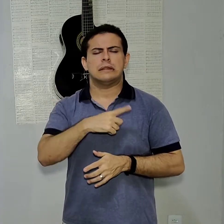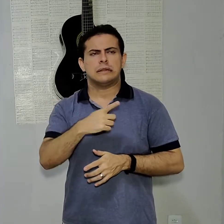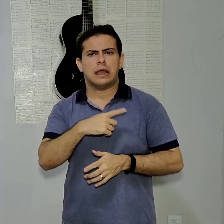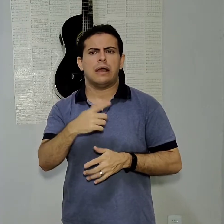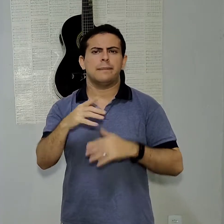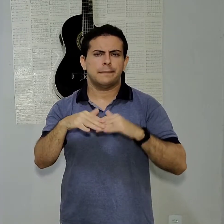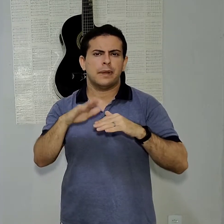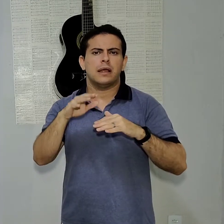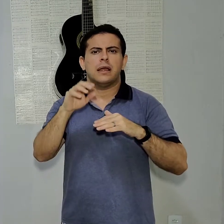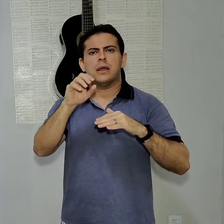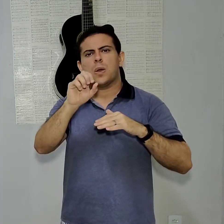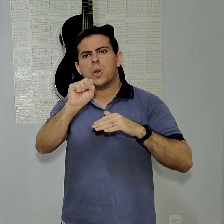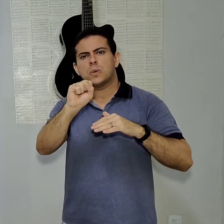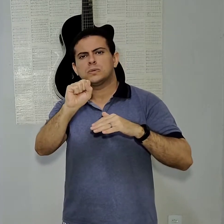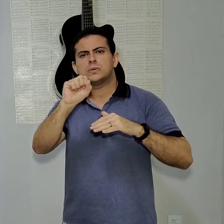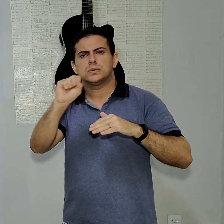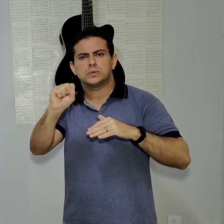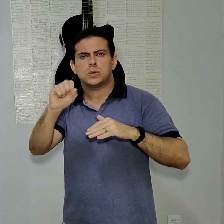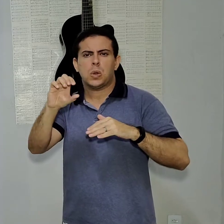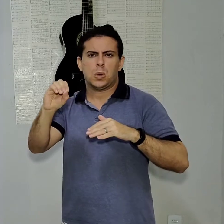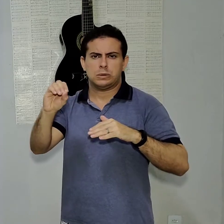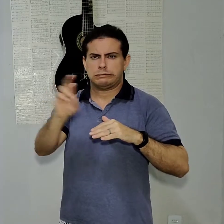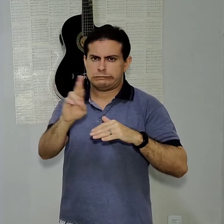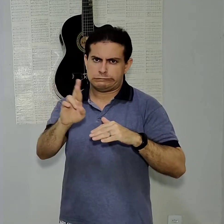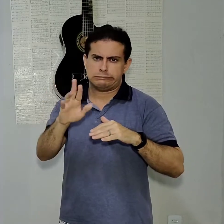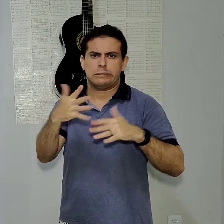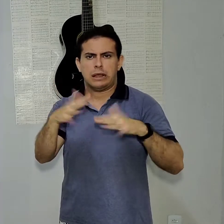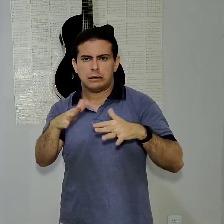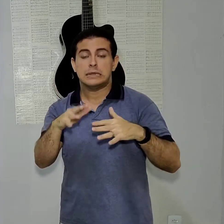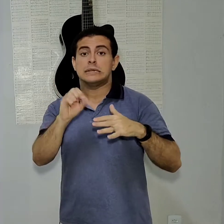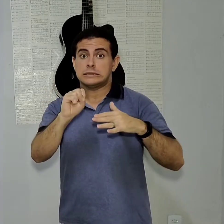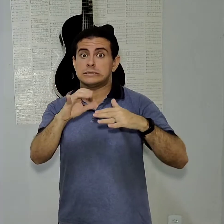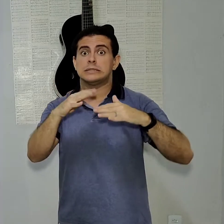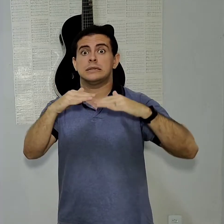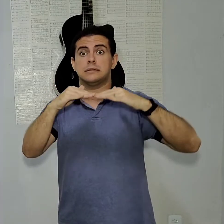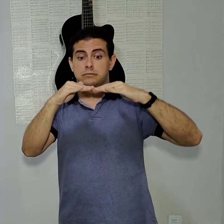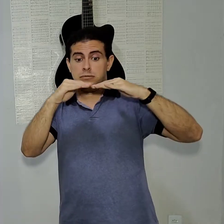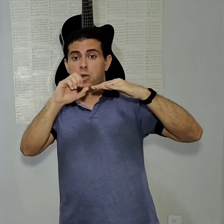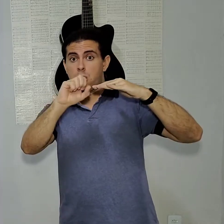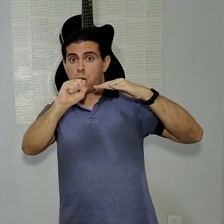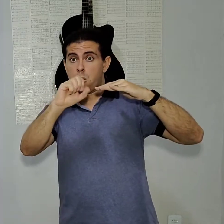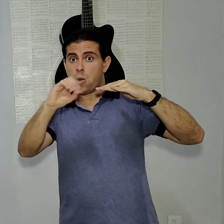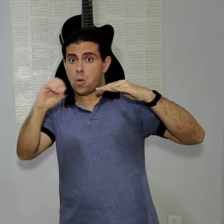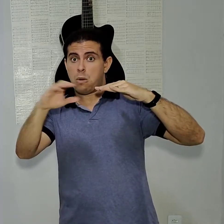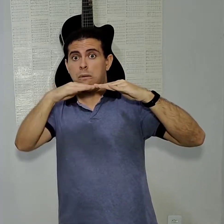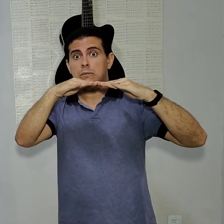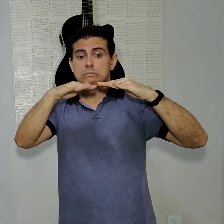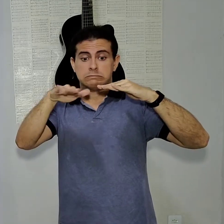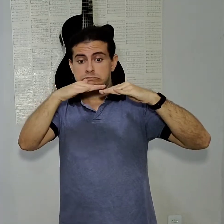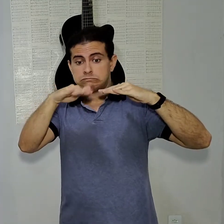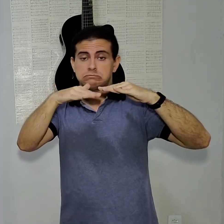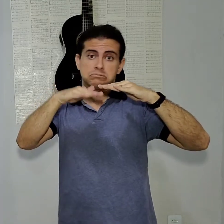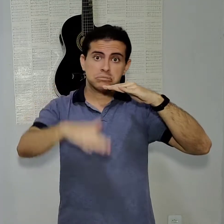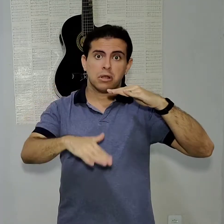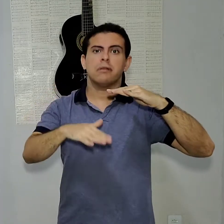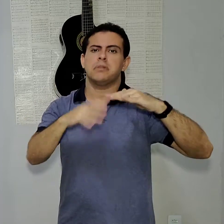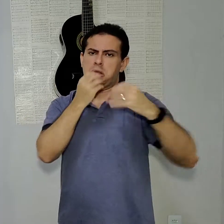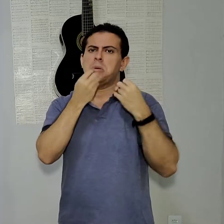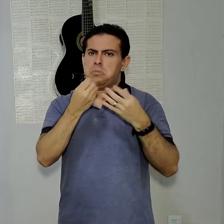$880. Então, se ele também estiver aí cerca de R$800, vai estar em promoção. Agora,